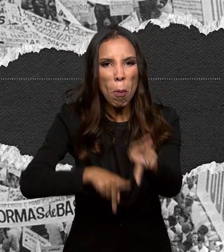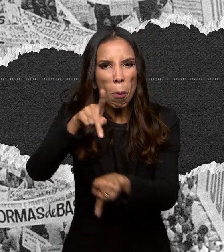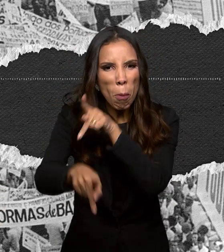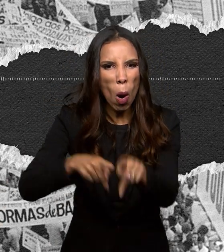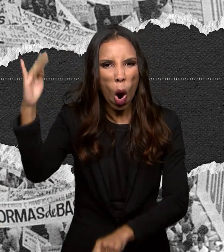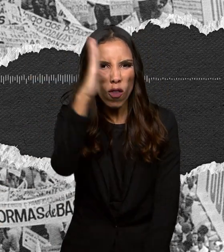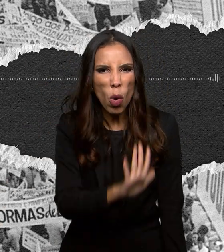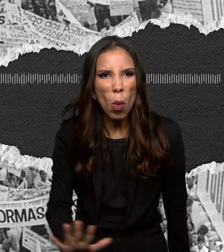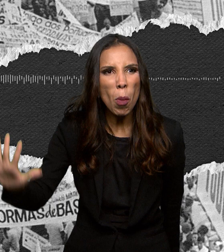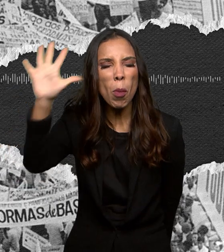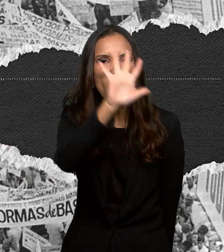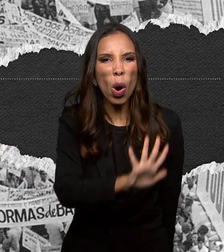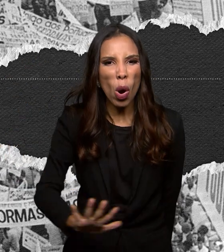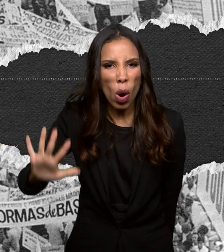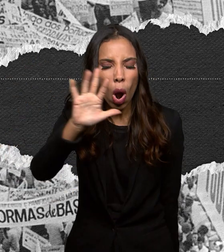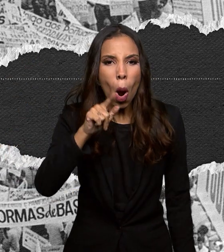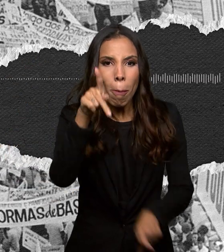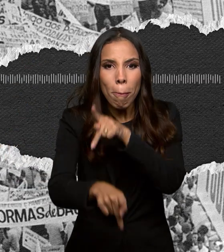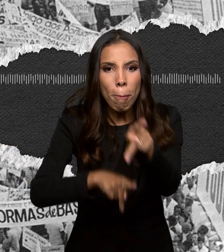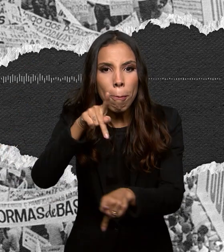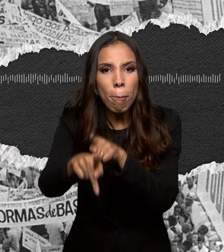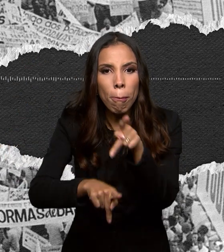o povo, a ordem,